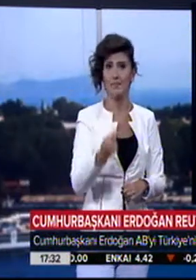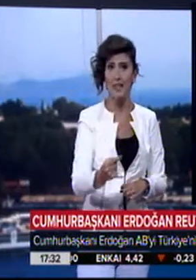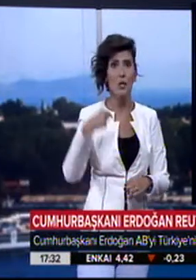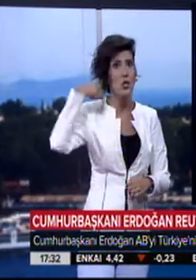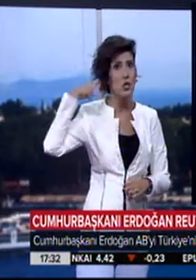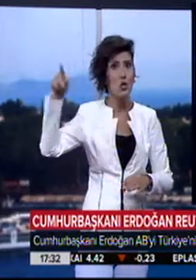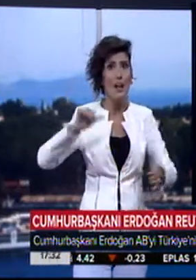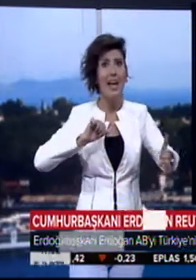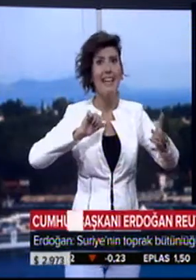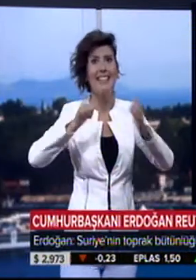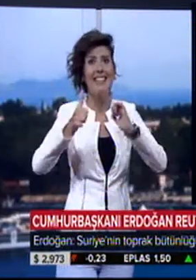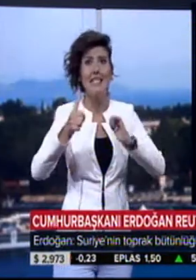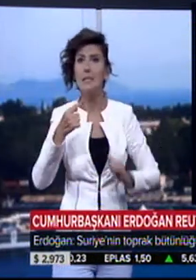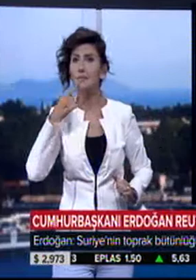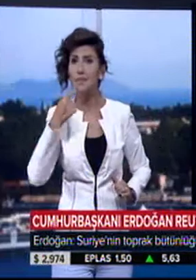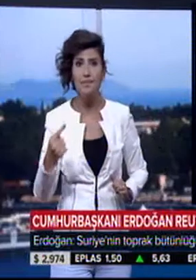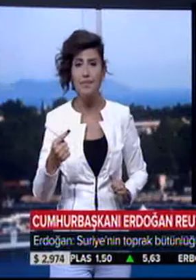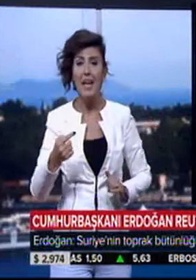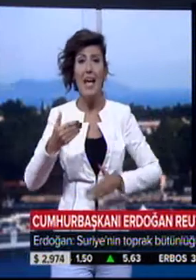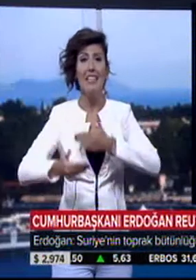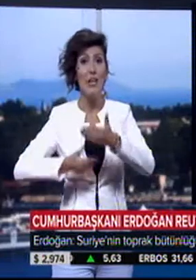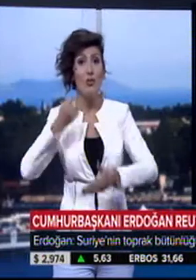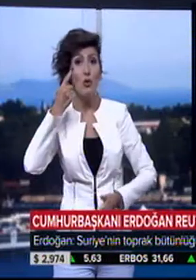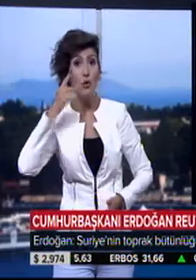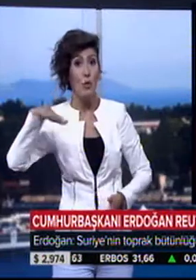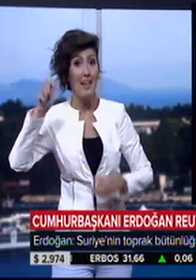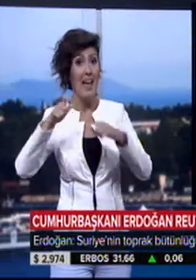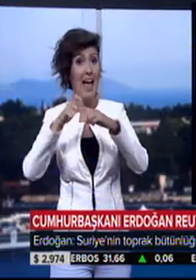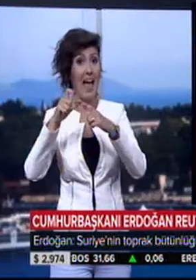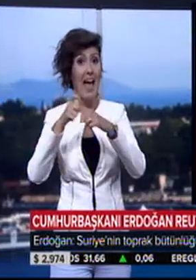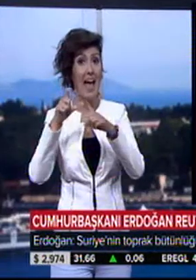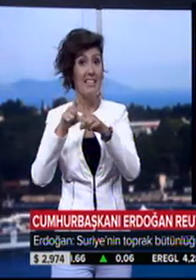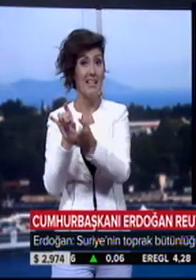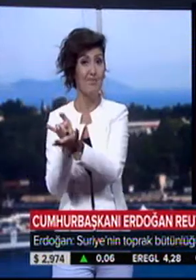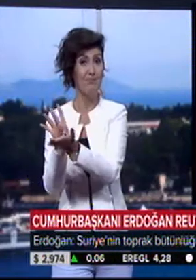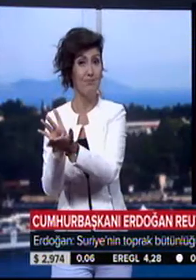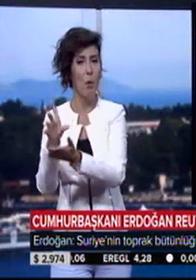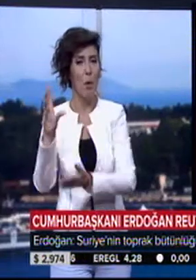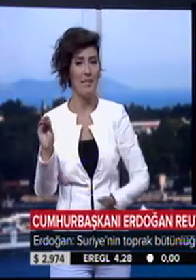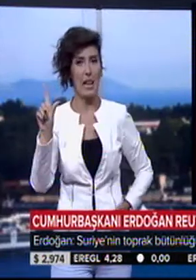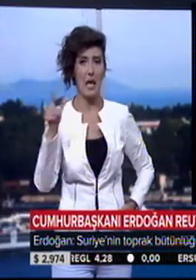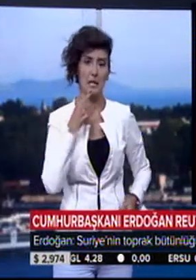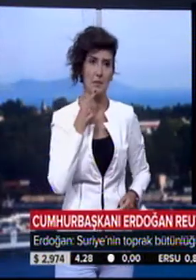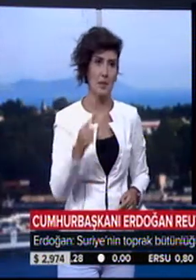Suriye'deki krize de değinen Erdoğan, geçiş hükümetinin esetsiz olması gerektiğini söyledi.